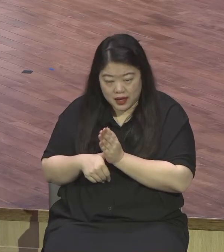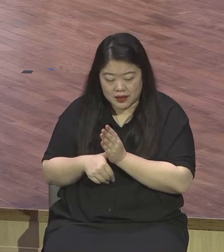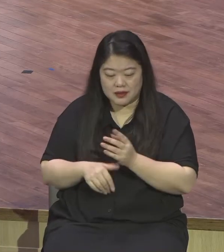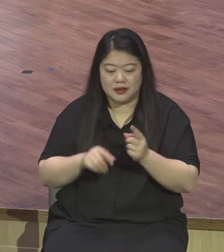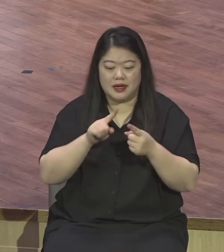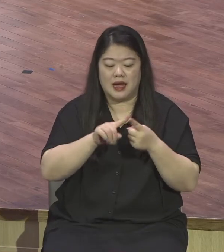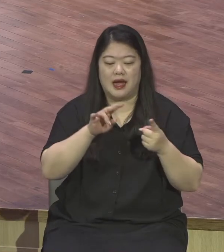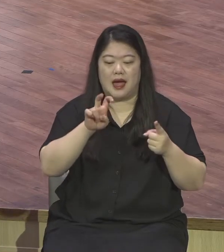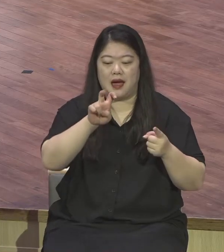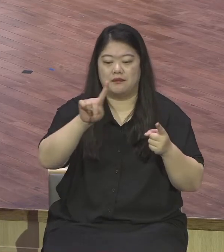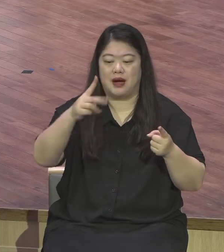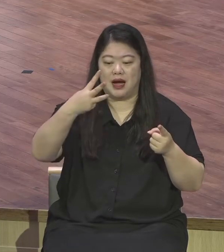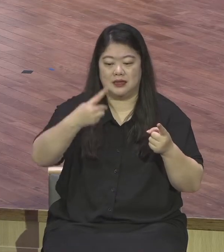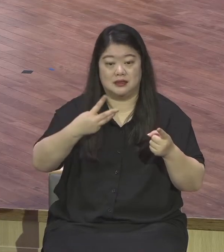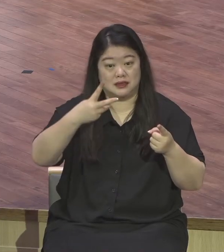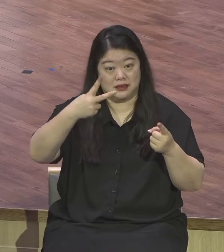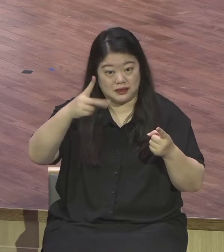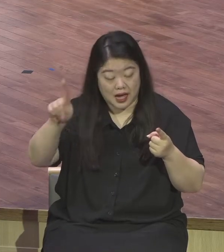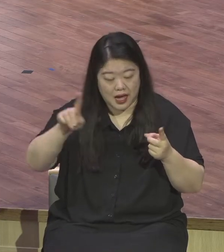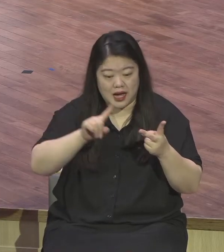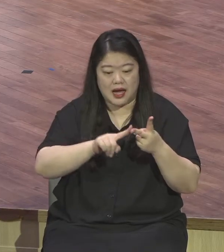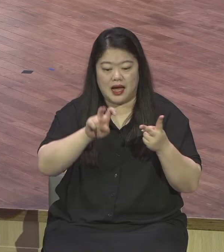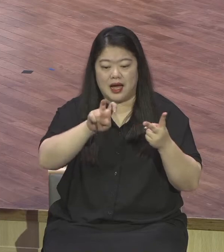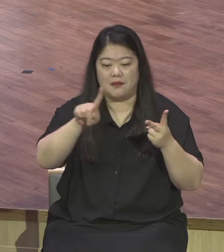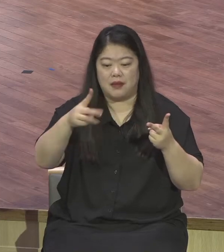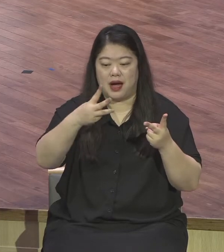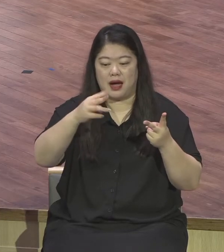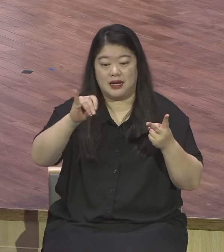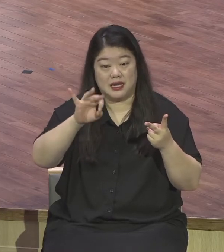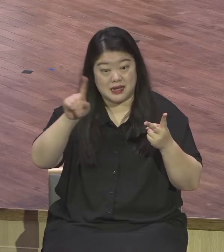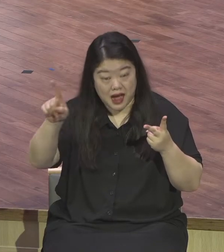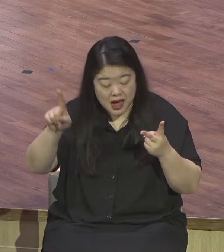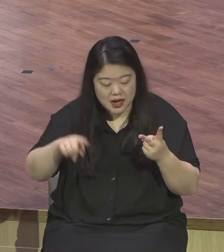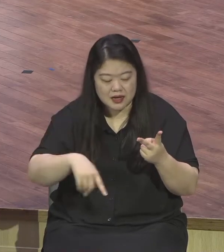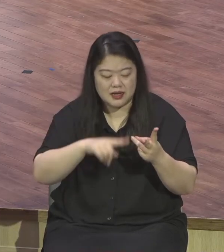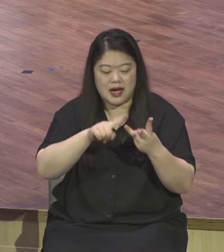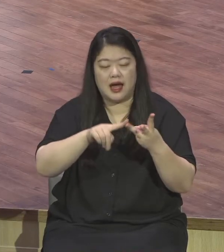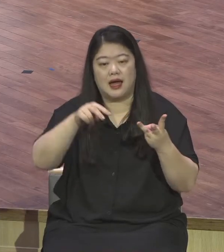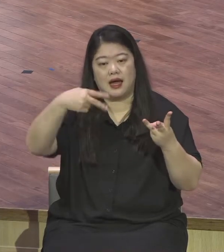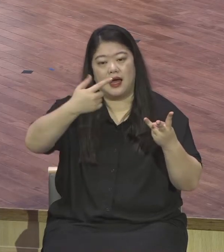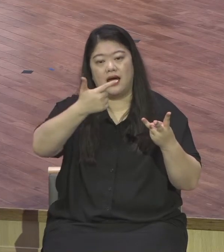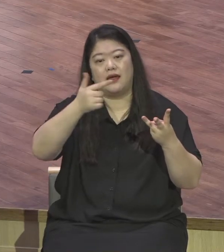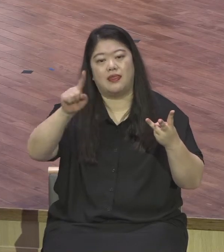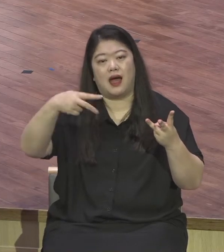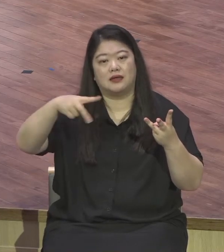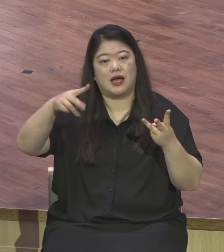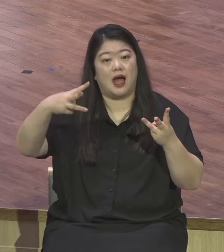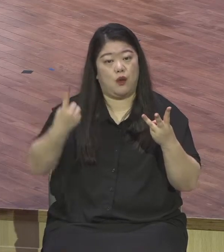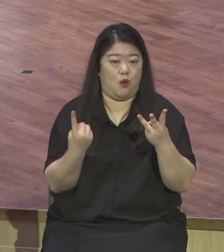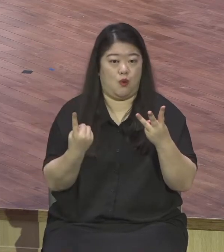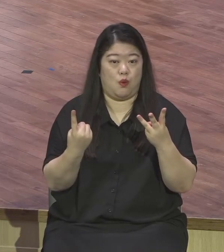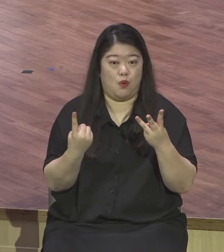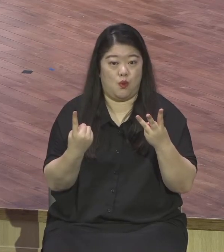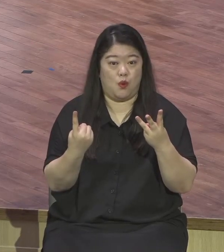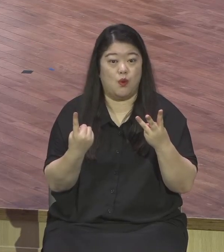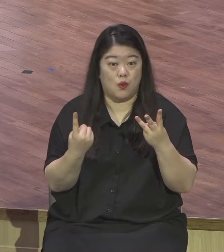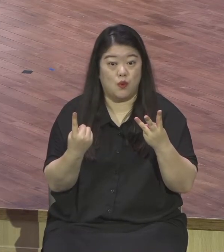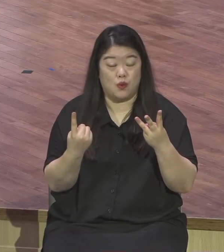죽었다 사는 나사로까지 다 함께 그 집에 다 간 거예요. 마리아가